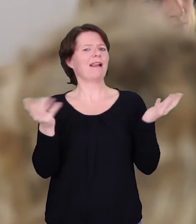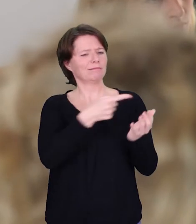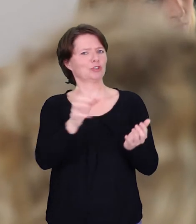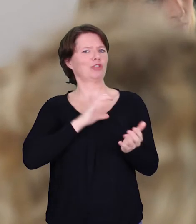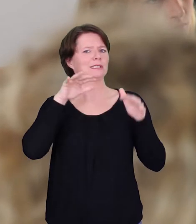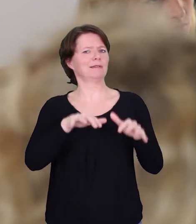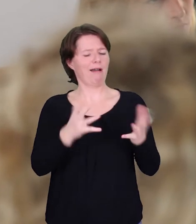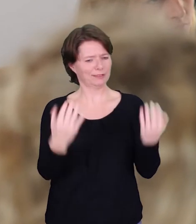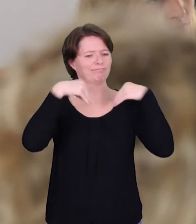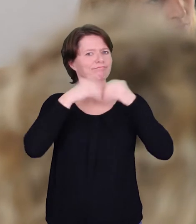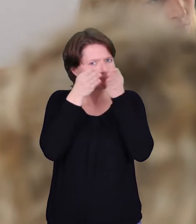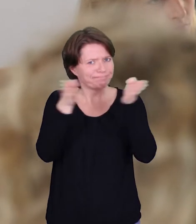und lösungsorientiert zu gestalten.